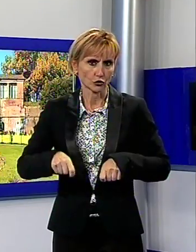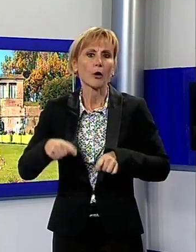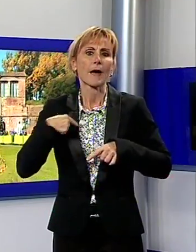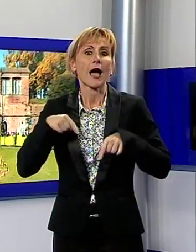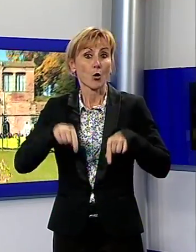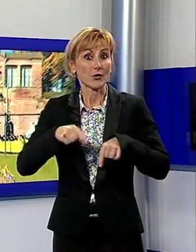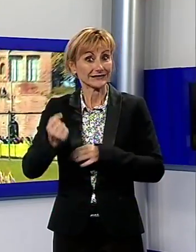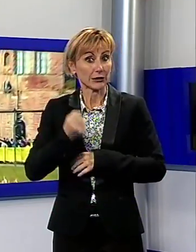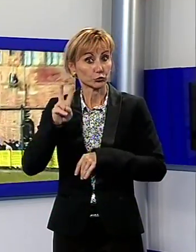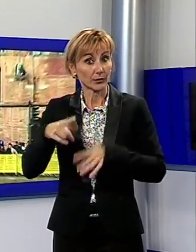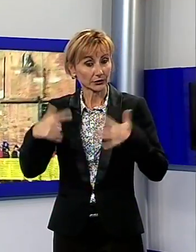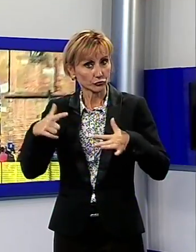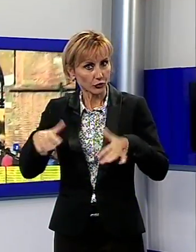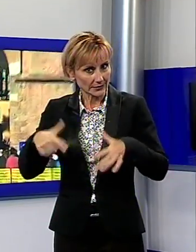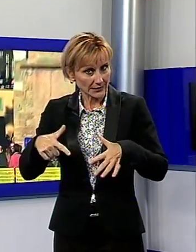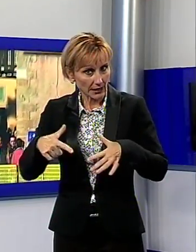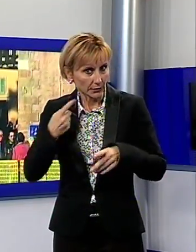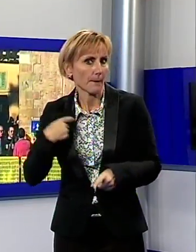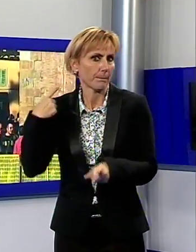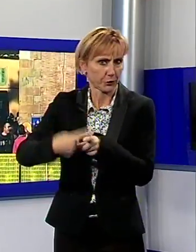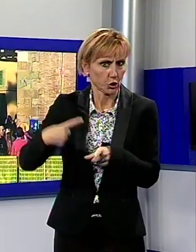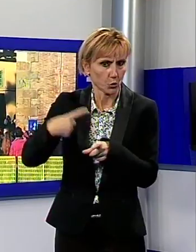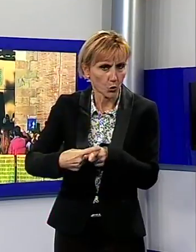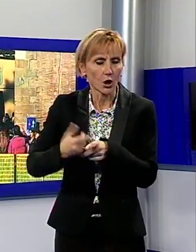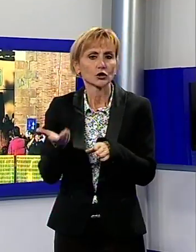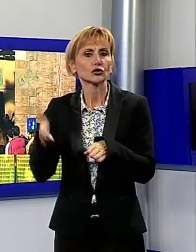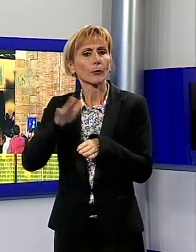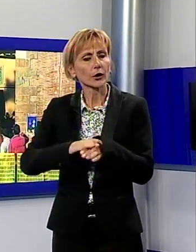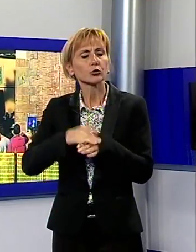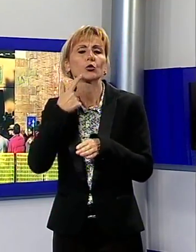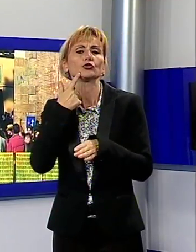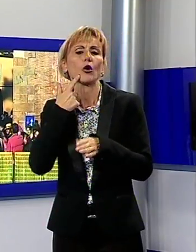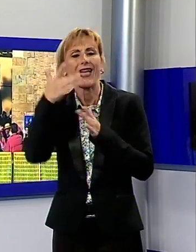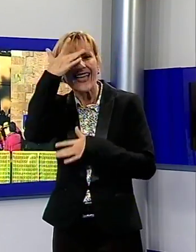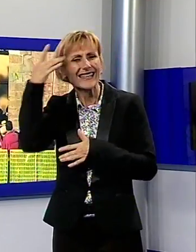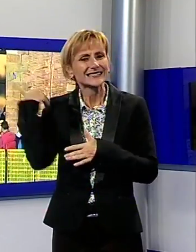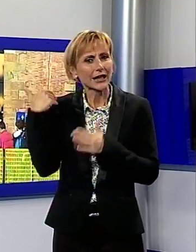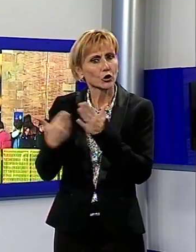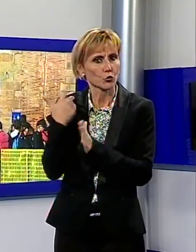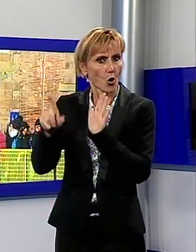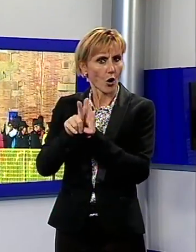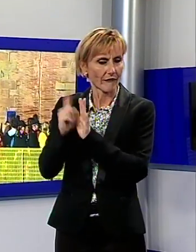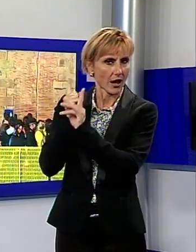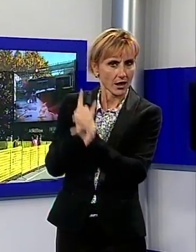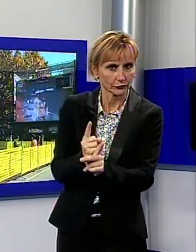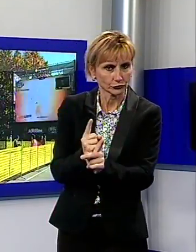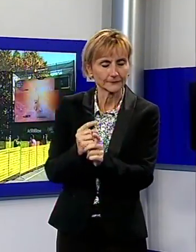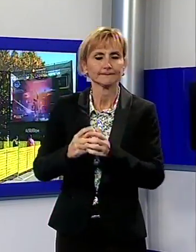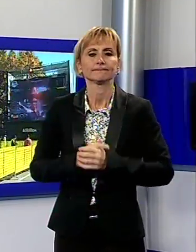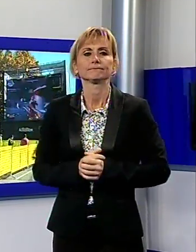quest'anno anche in base alle nuove disposizioni entrate in vigore questa estate. Particolarmente affollata Piazza Santa Maria